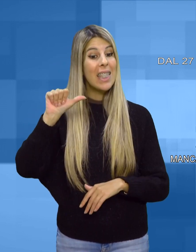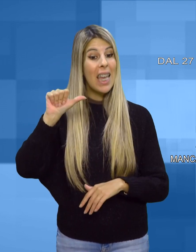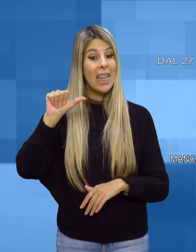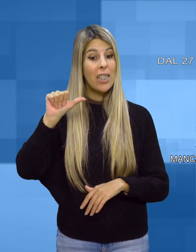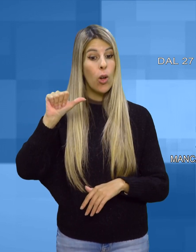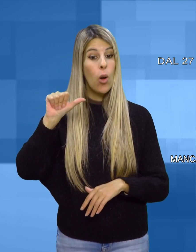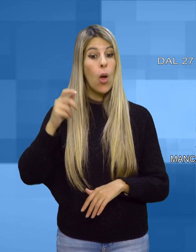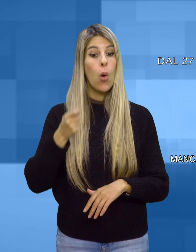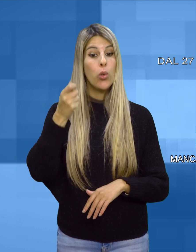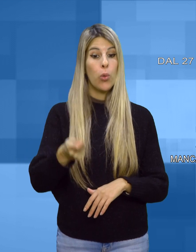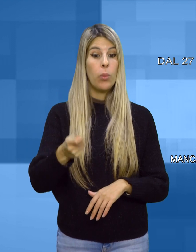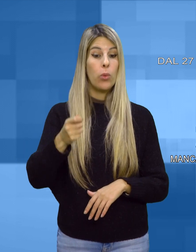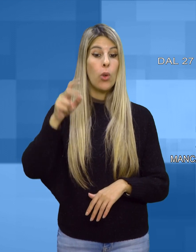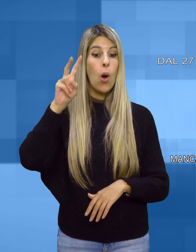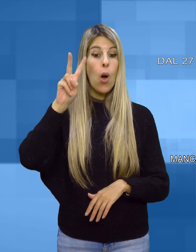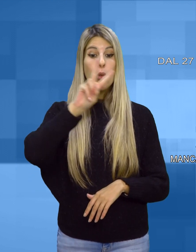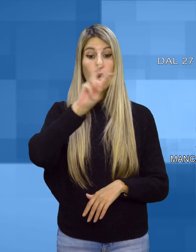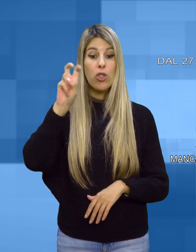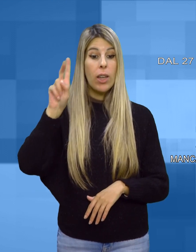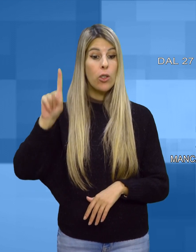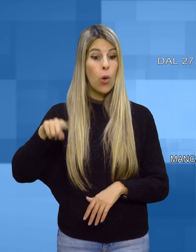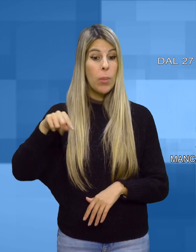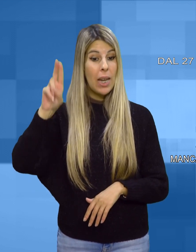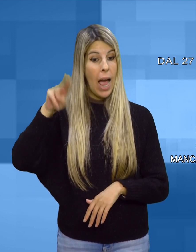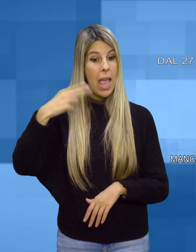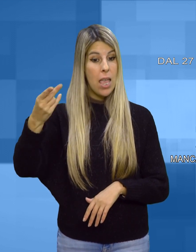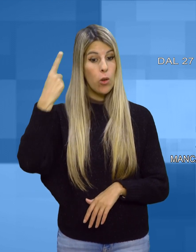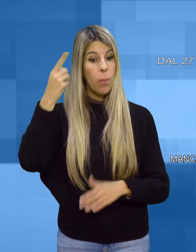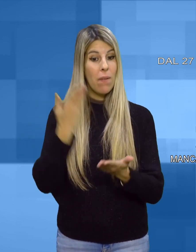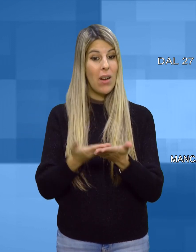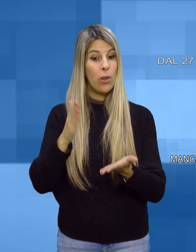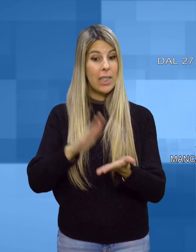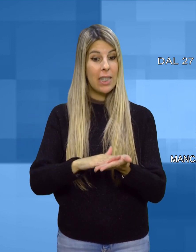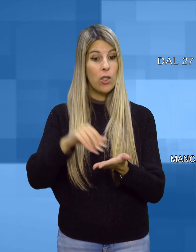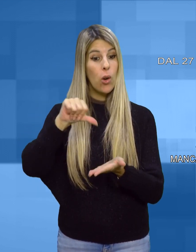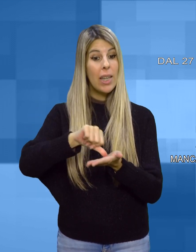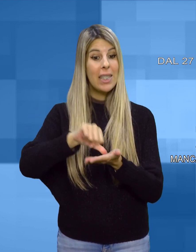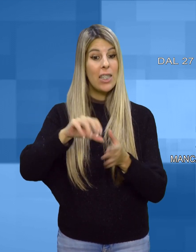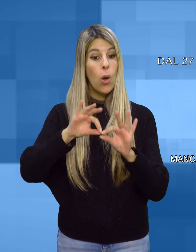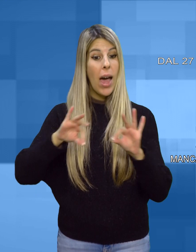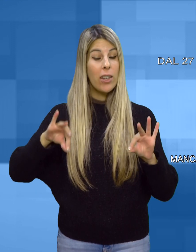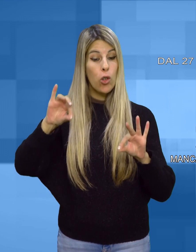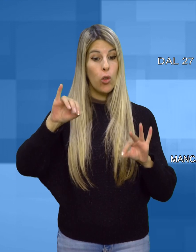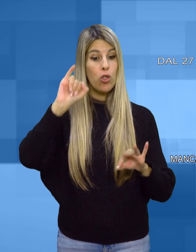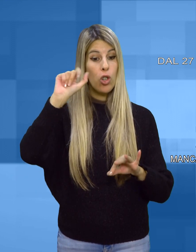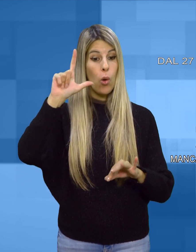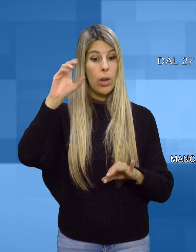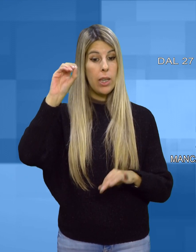ragguardevole contributo di 200.000 euro per la valorizzazione del sito archeologico di Iloi, come ha spiegato il